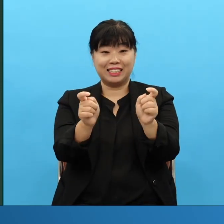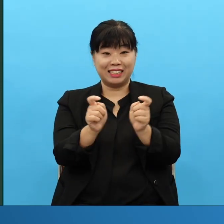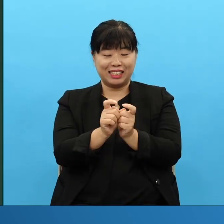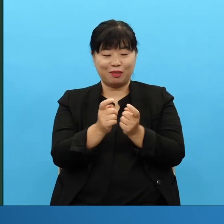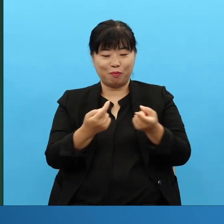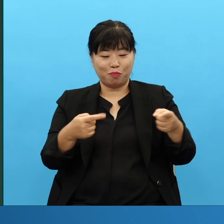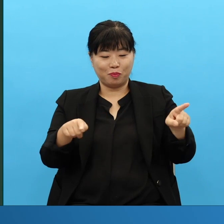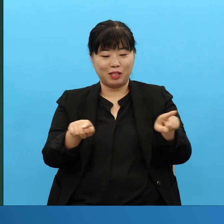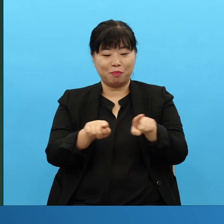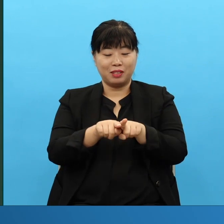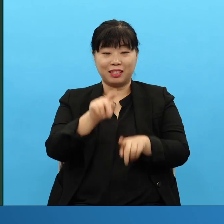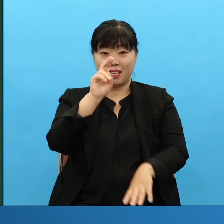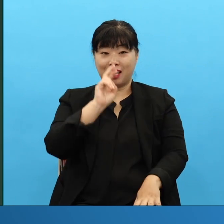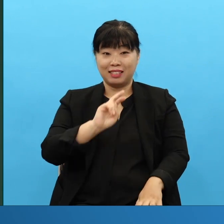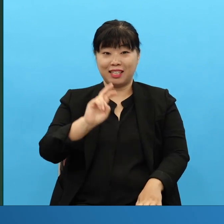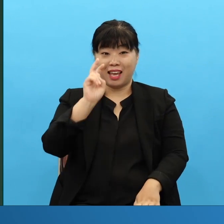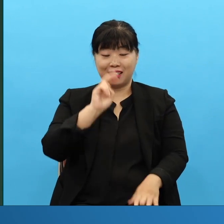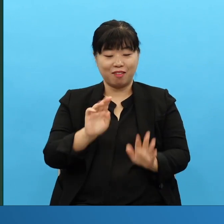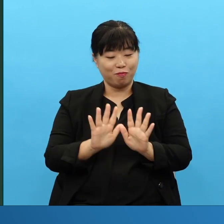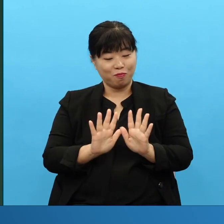今天是我们大学团队来唱的赞美